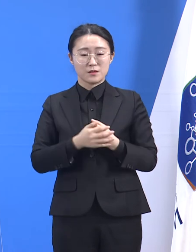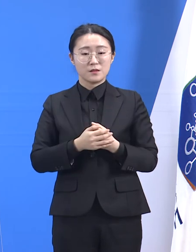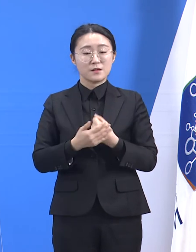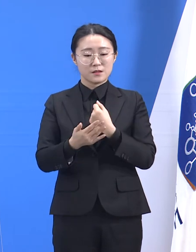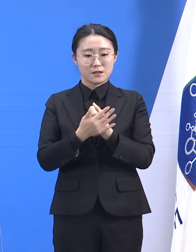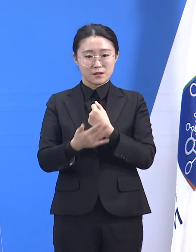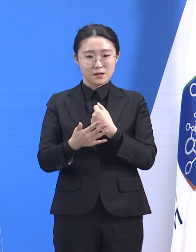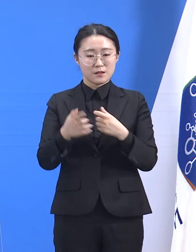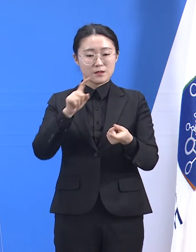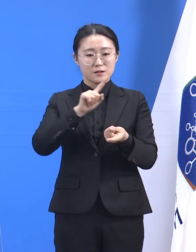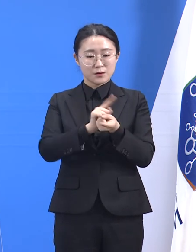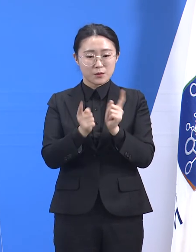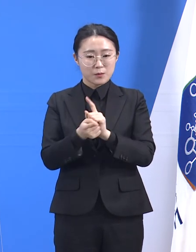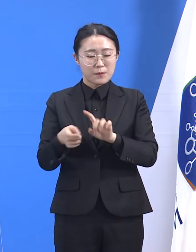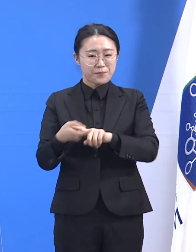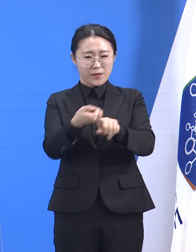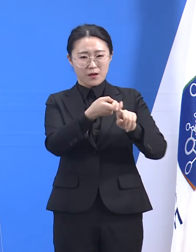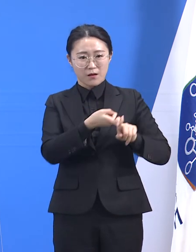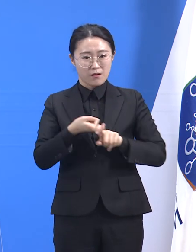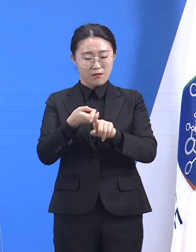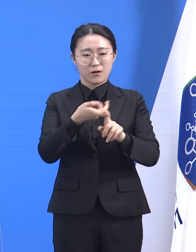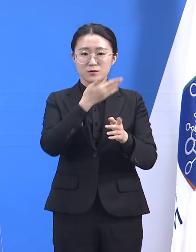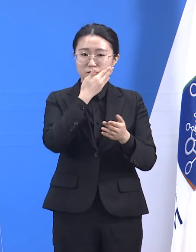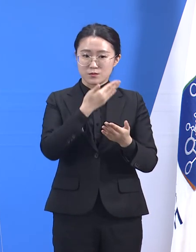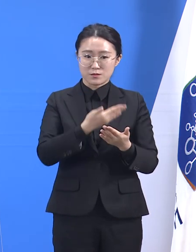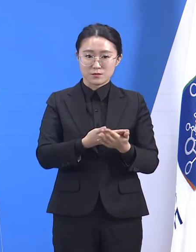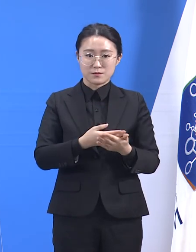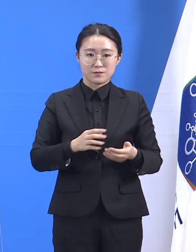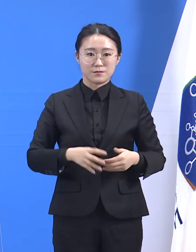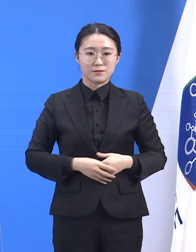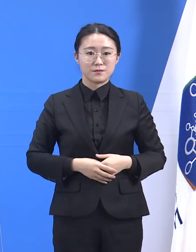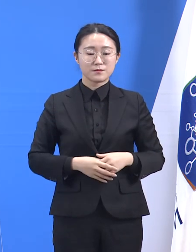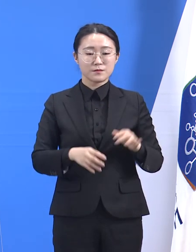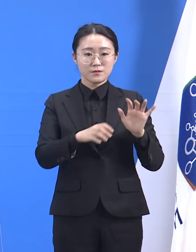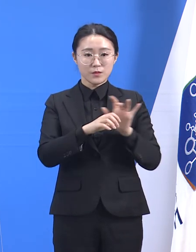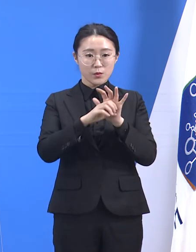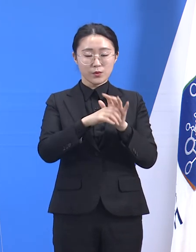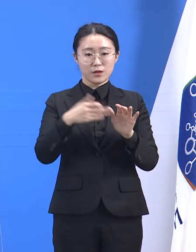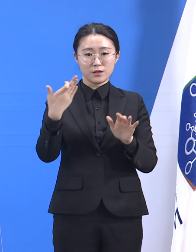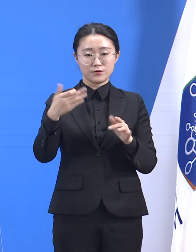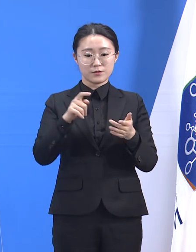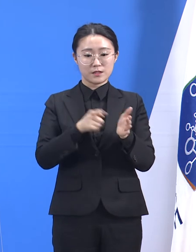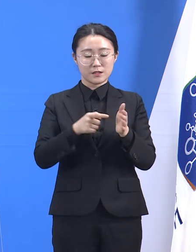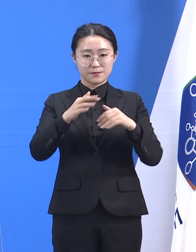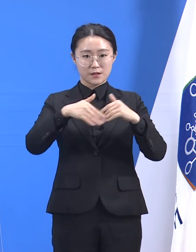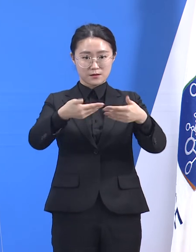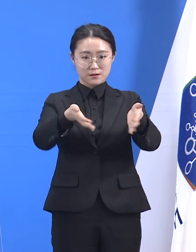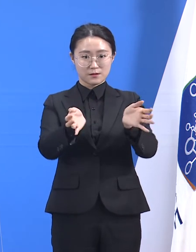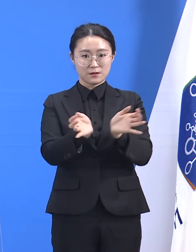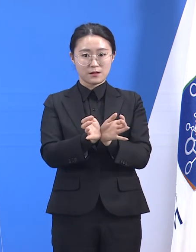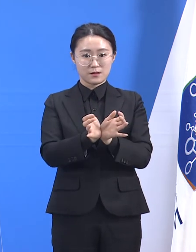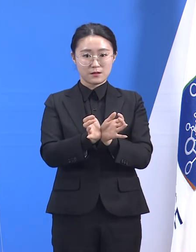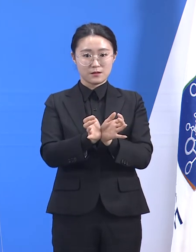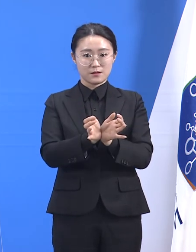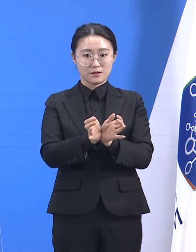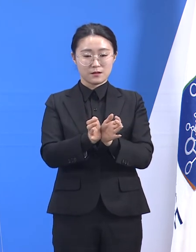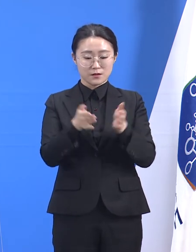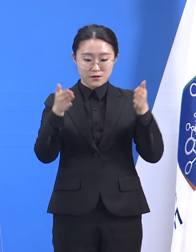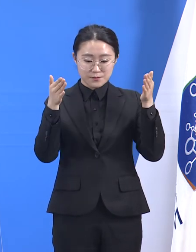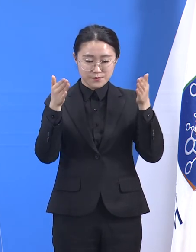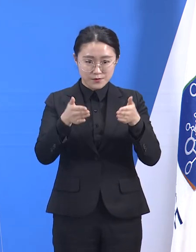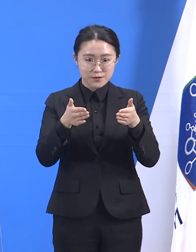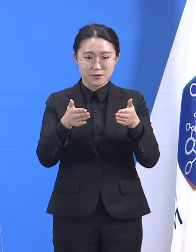네트워킹이 무엇보다 중요합니다. 코로나19 긴급대응단을 중심으로 올해도 이 부분에 집중할